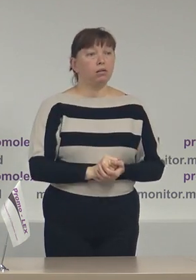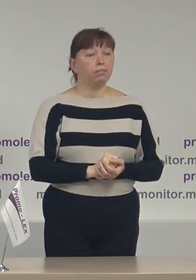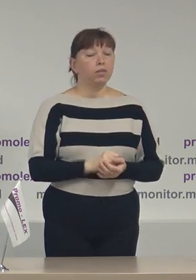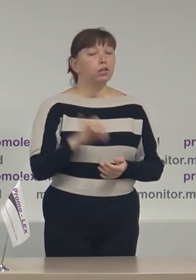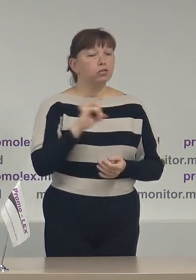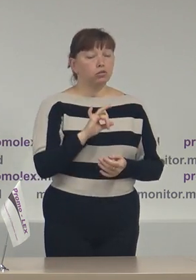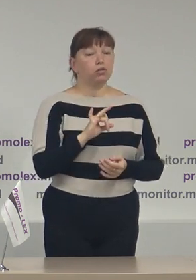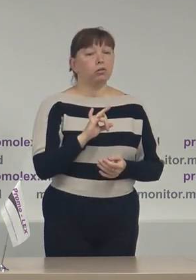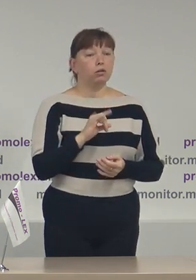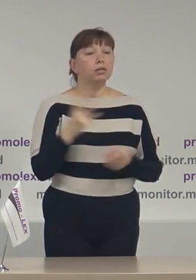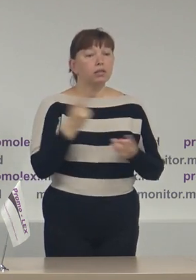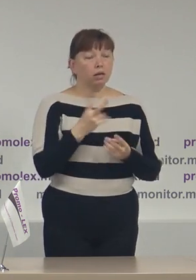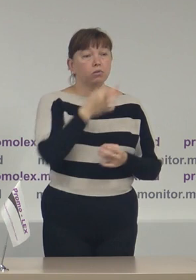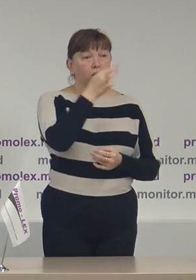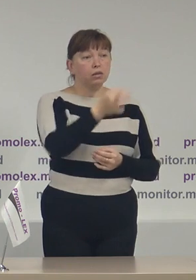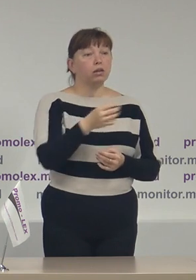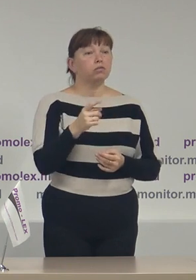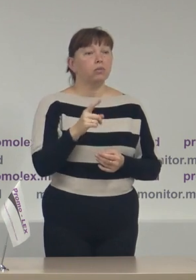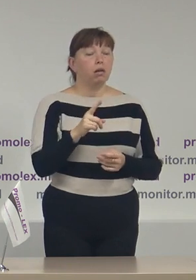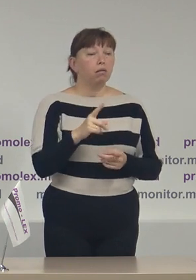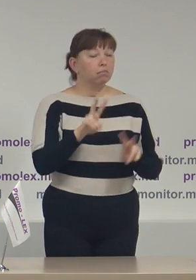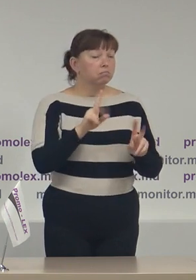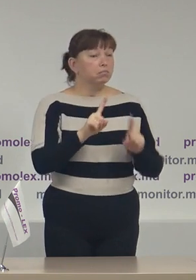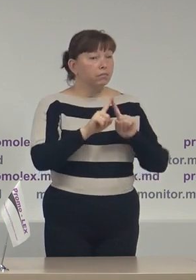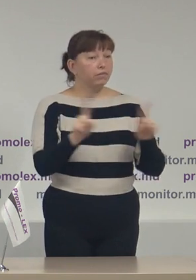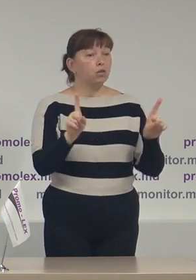Și, în ultimul rând, trebuie să atragem atenție la un fenomen